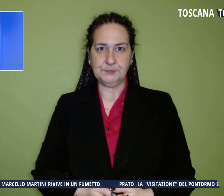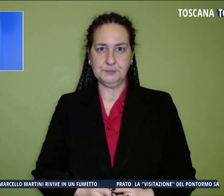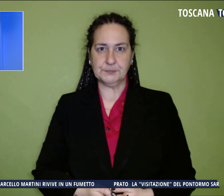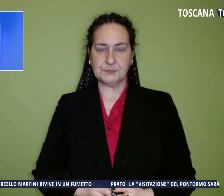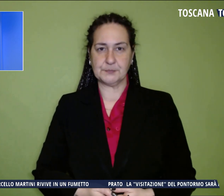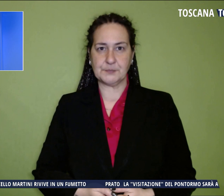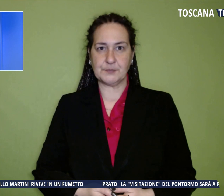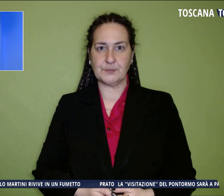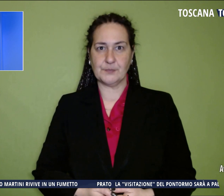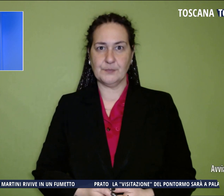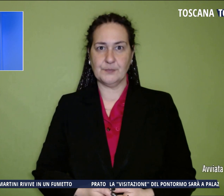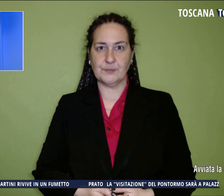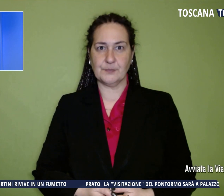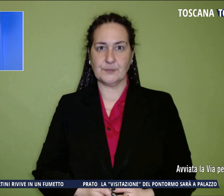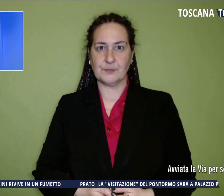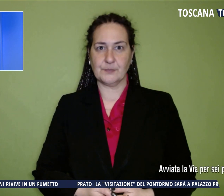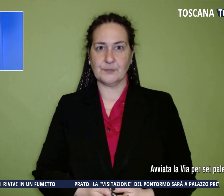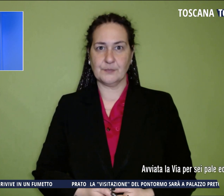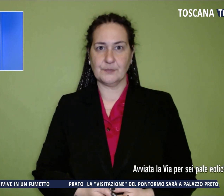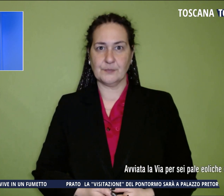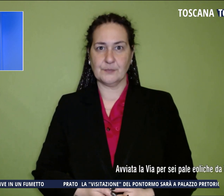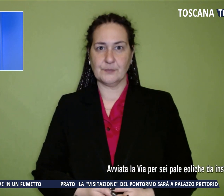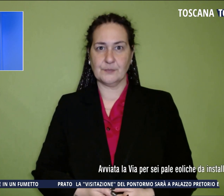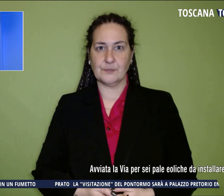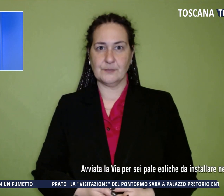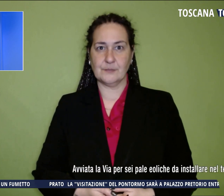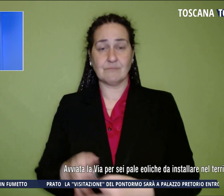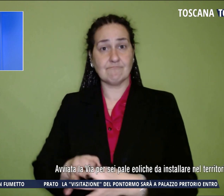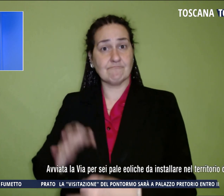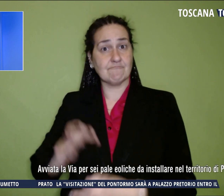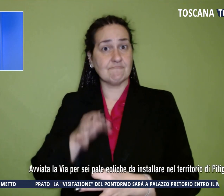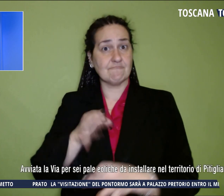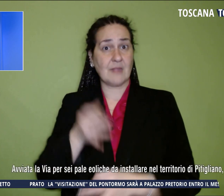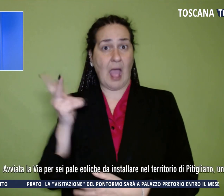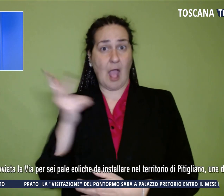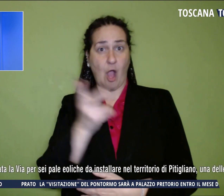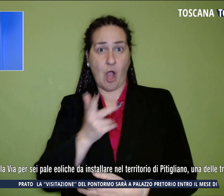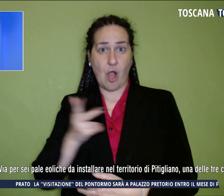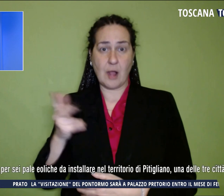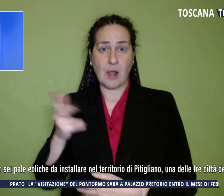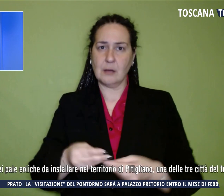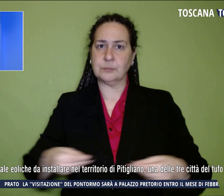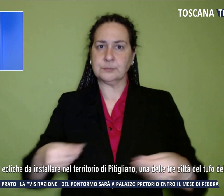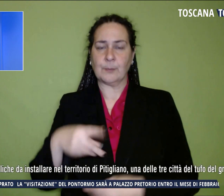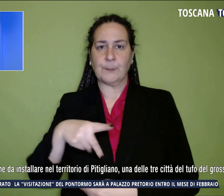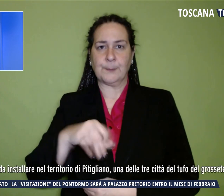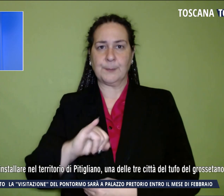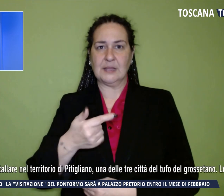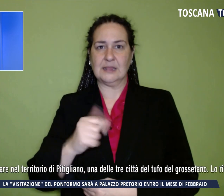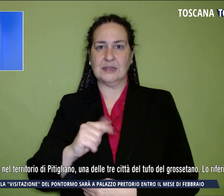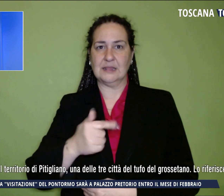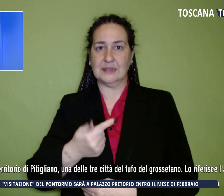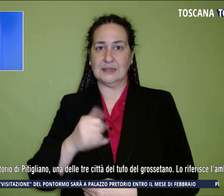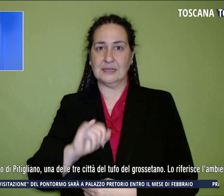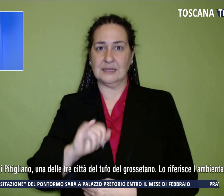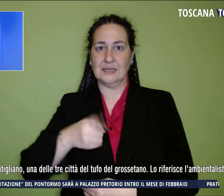Allora è stata avviata la via per sei pale eoliche da installare nel territorio di Pitigliano, insomma nella provincia di Grosseto, una delle tre città